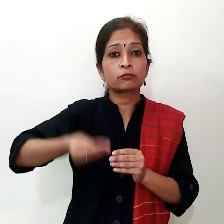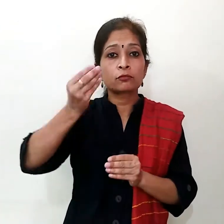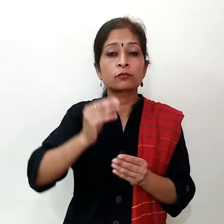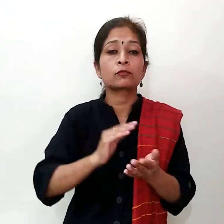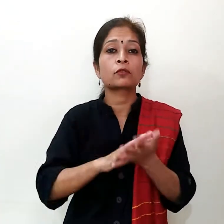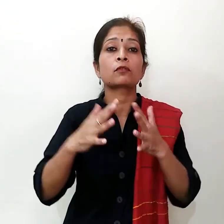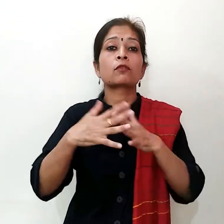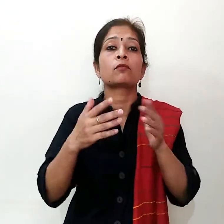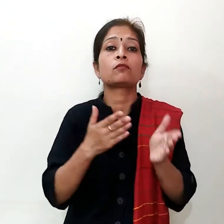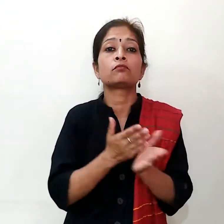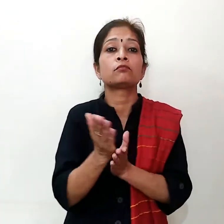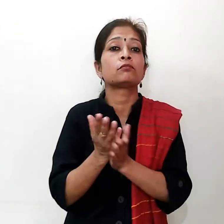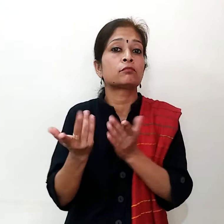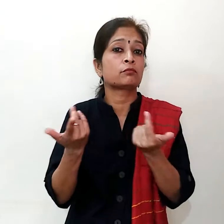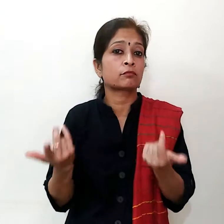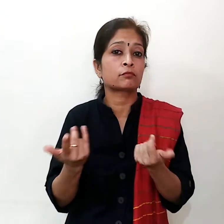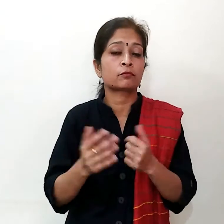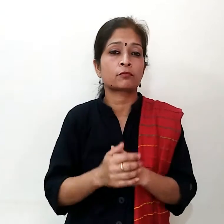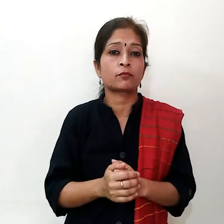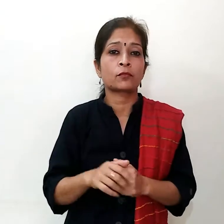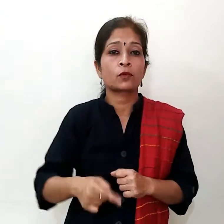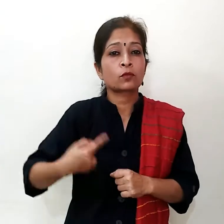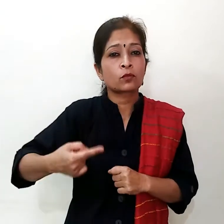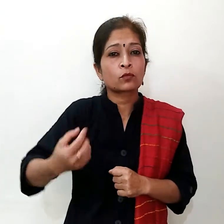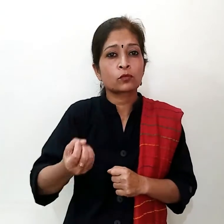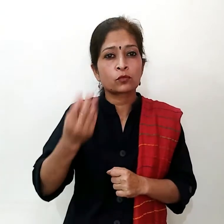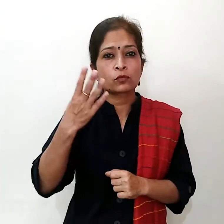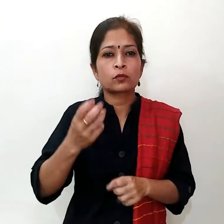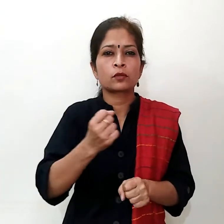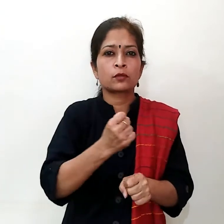हम क्या-क्या हुभाय कर सकते हैं